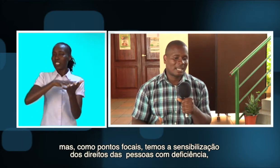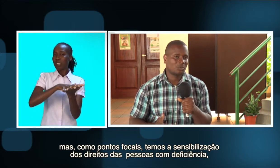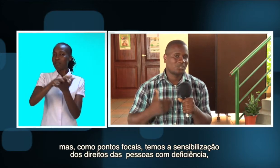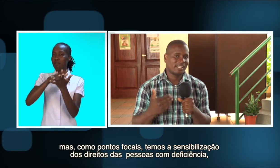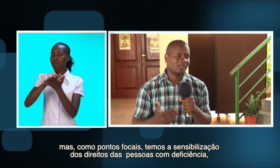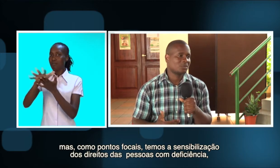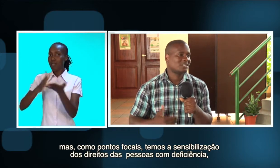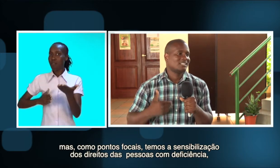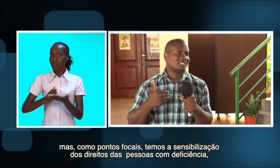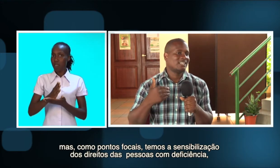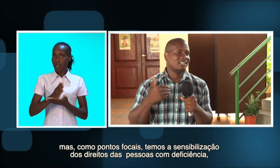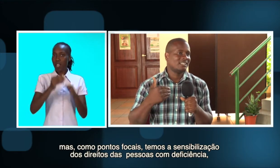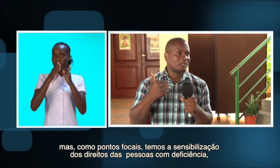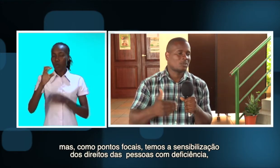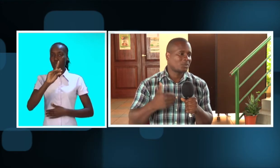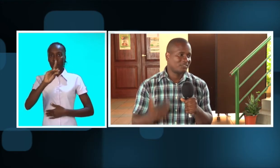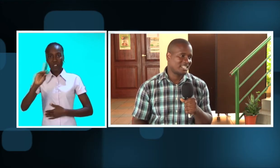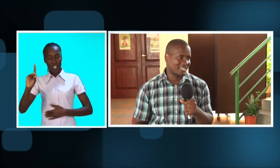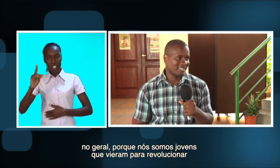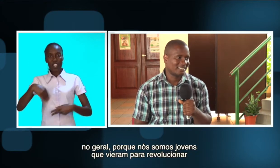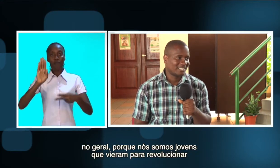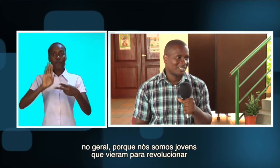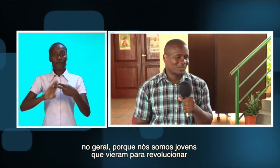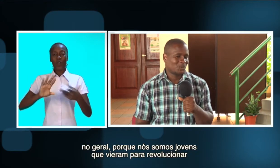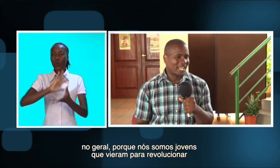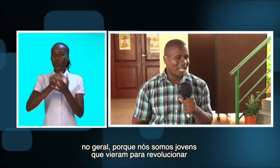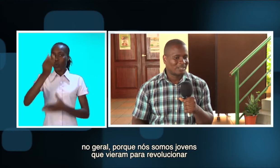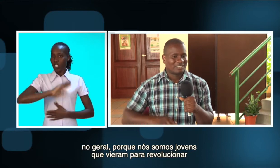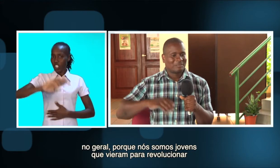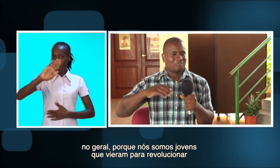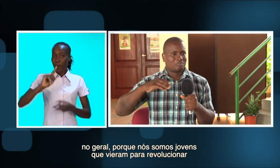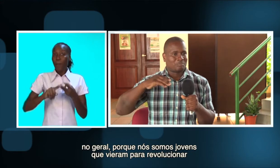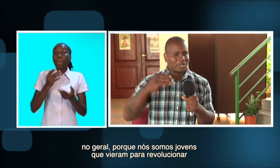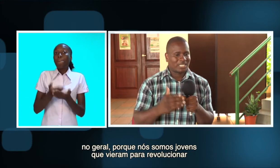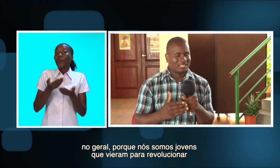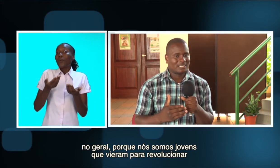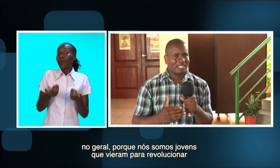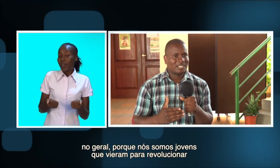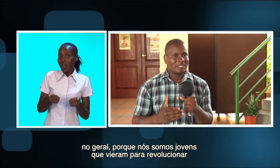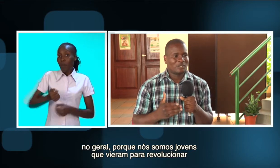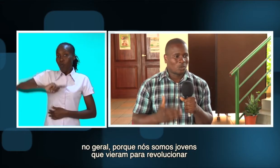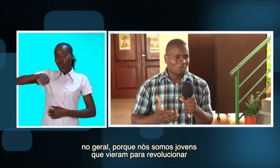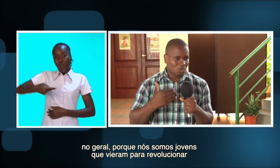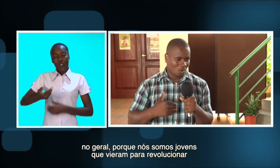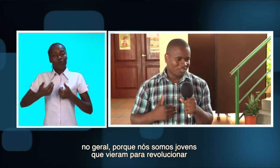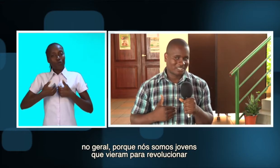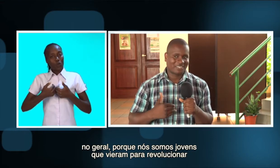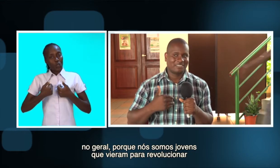dos direitos das pessoas com deficiência, no geral. Porque nós somos jovens que